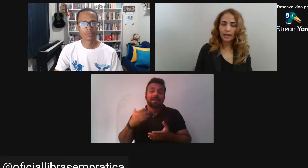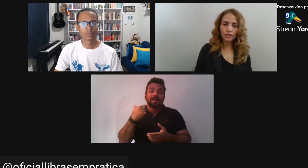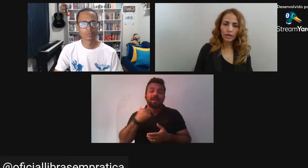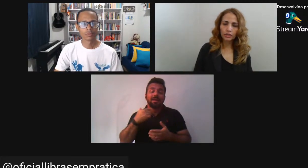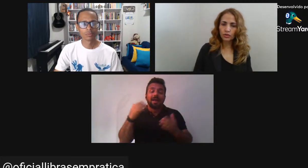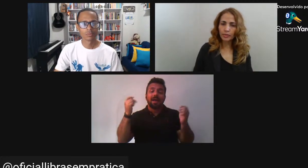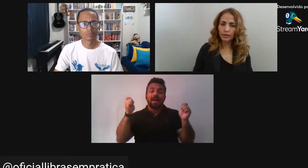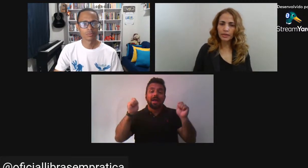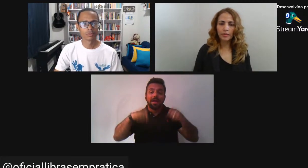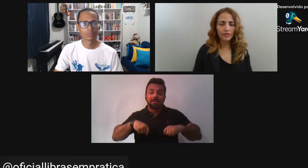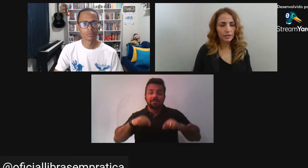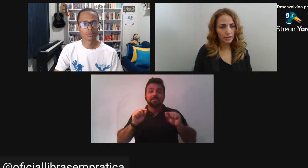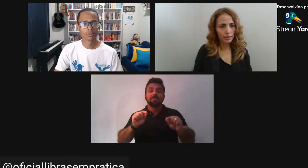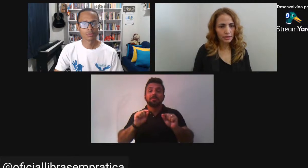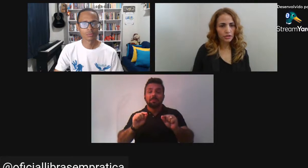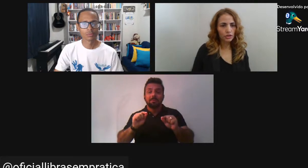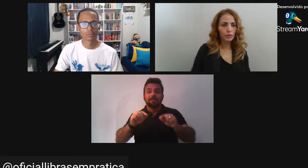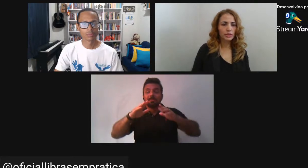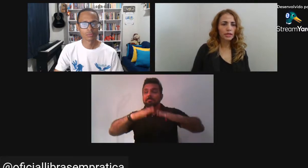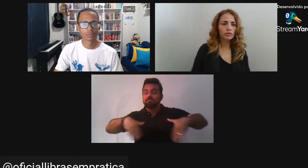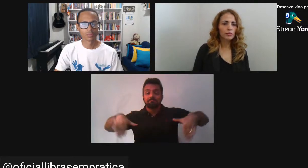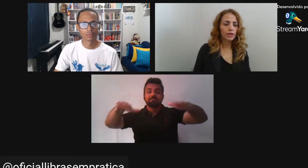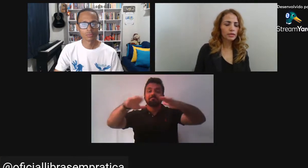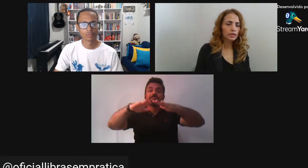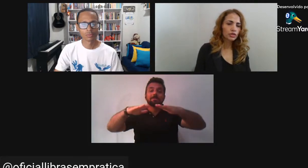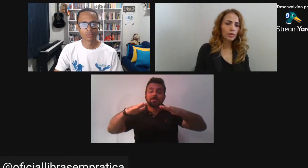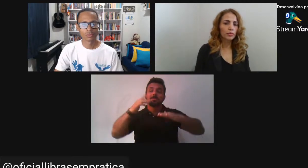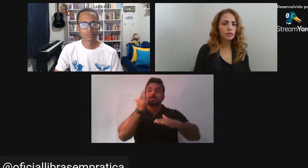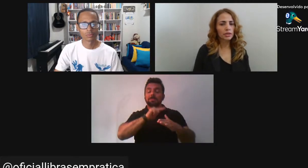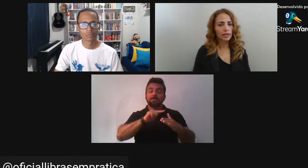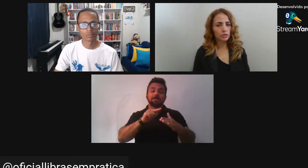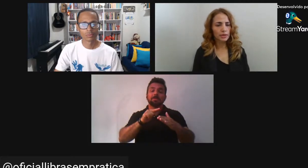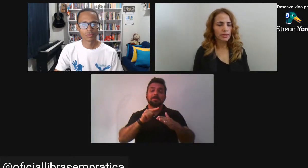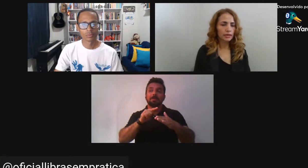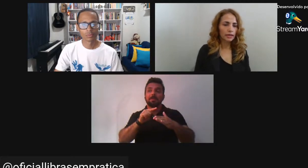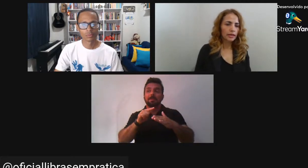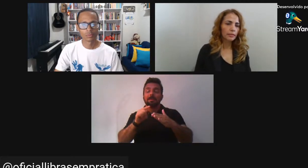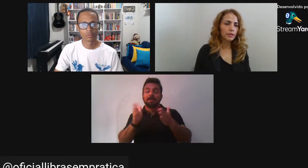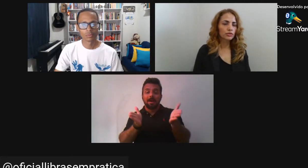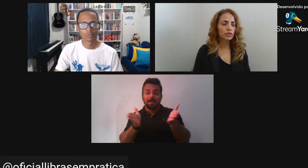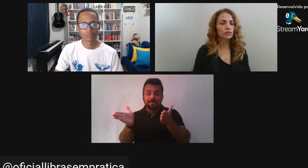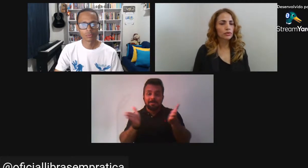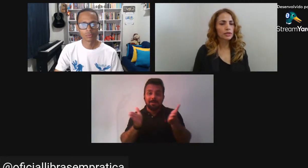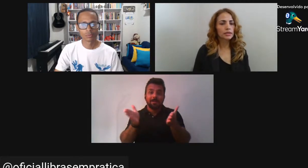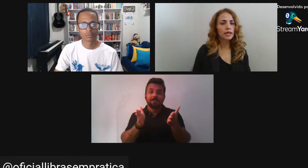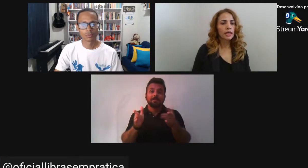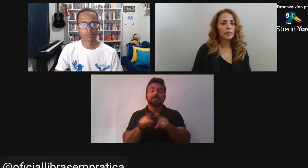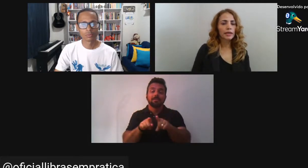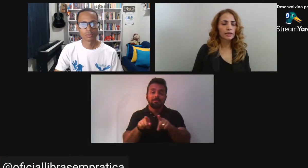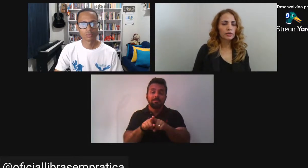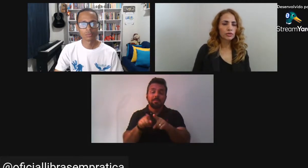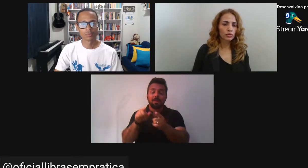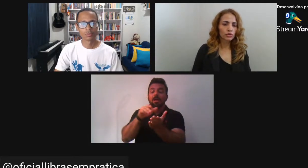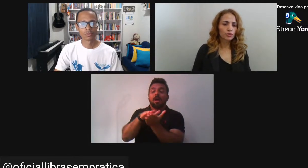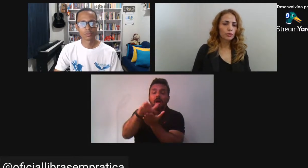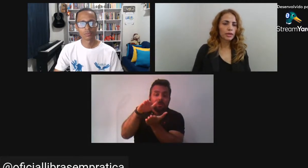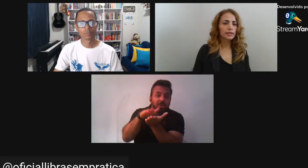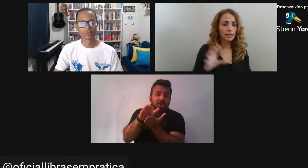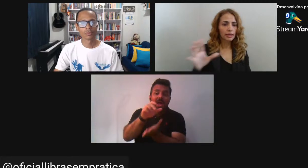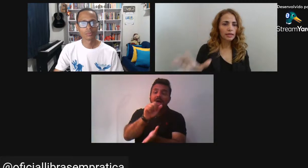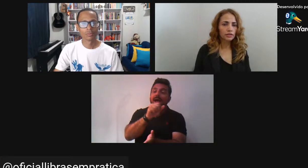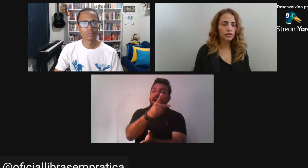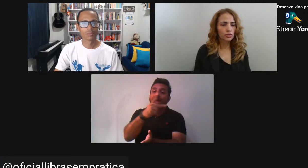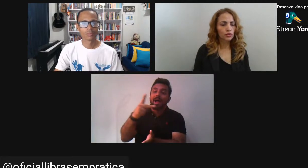A editora Pris também facilita Bastante esse processo Porque existe Uma possibilidade De parceria Entre a Pris E os autores Para que os autores